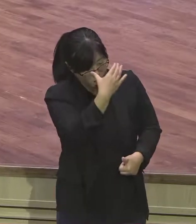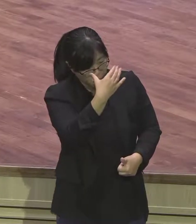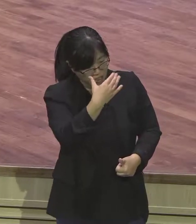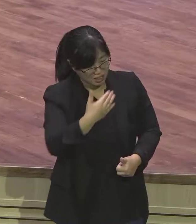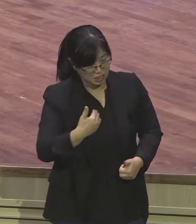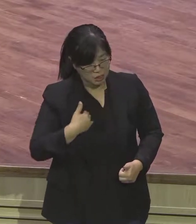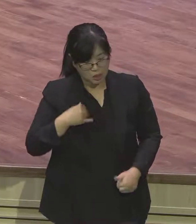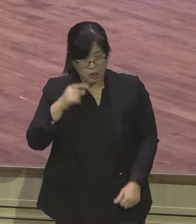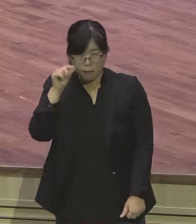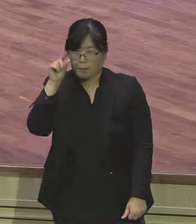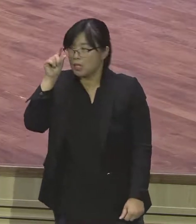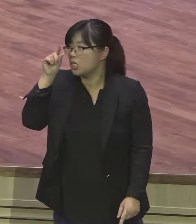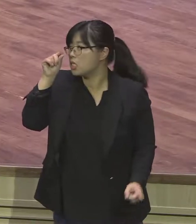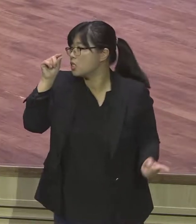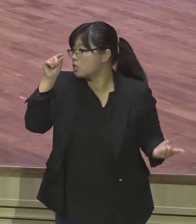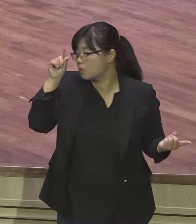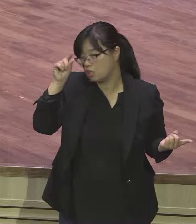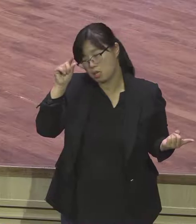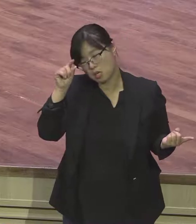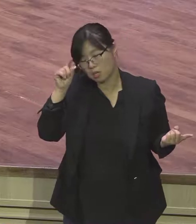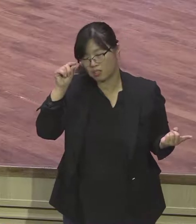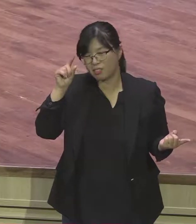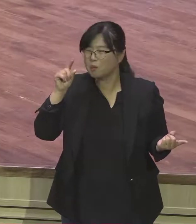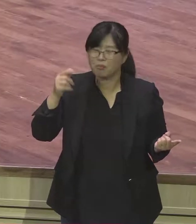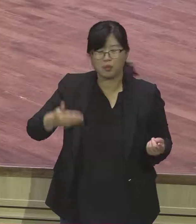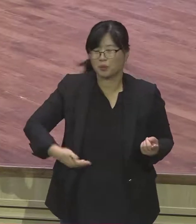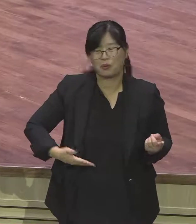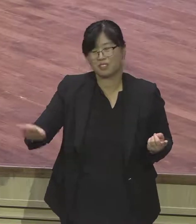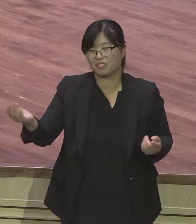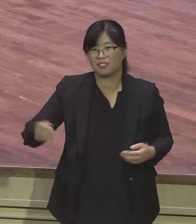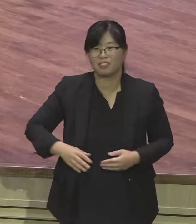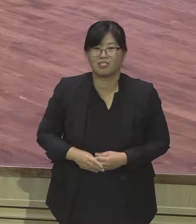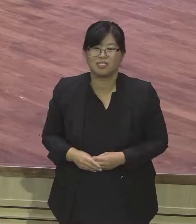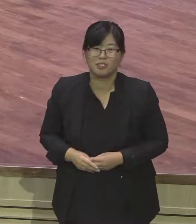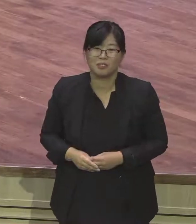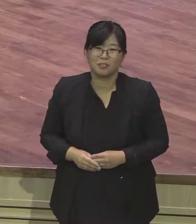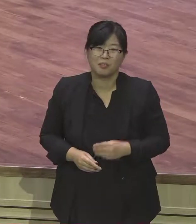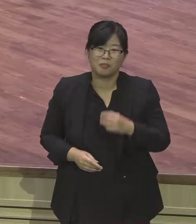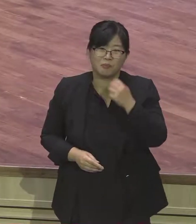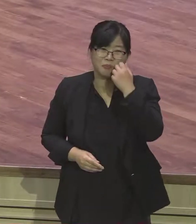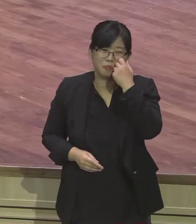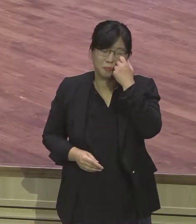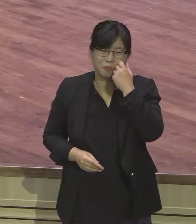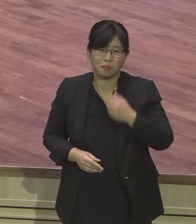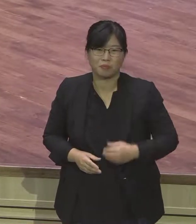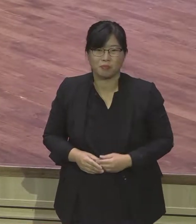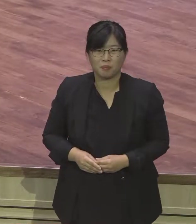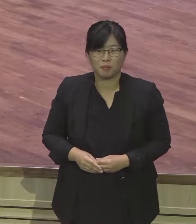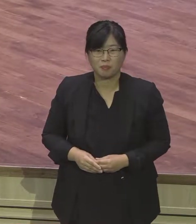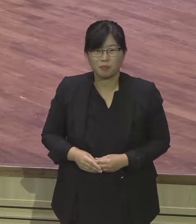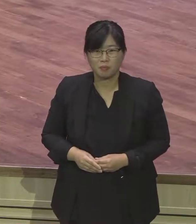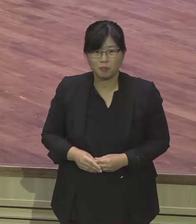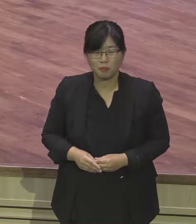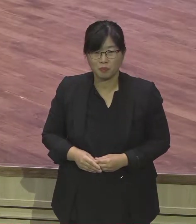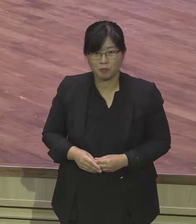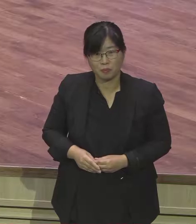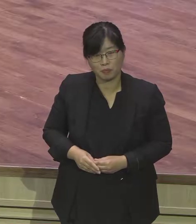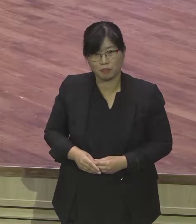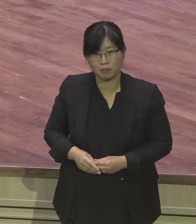하나님은 어떻게 합니까 형들의 잘못을 통해서도 그것을 뭐요 선으로 바꾸시는 하나님의 역사